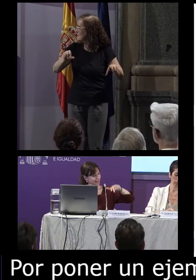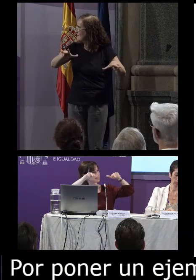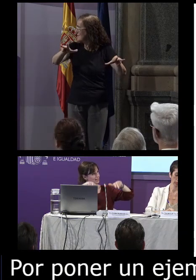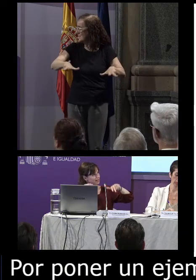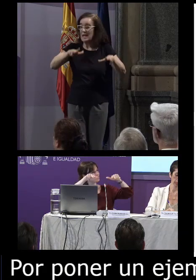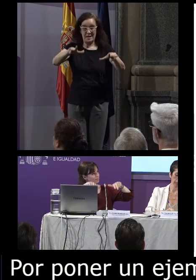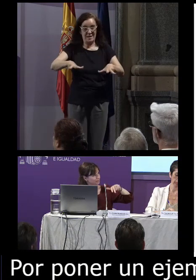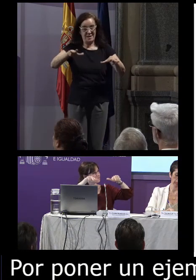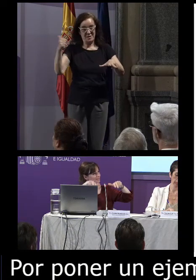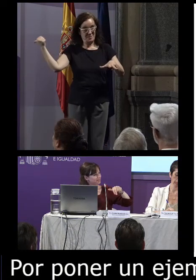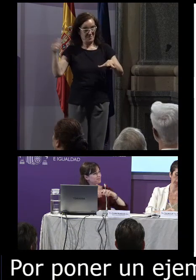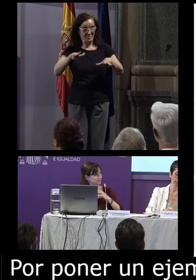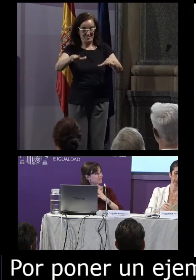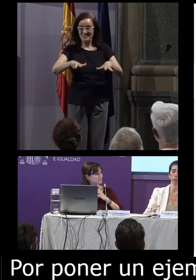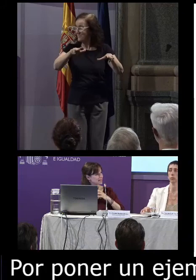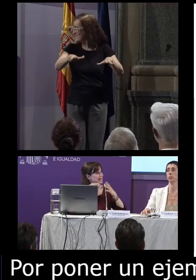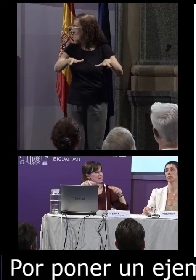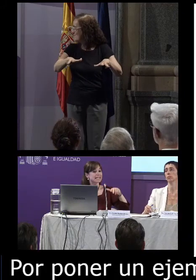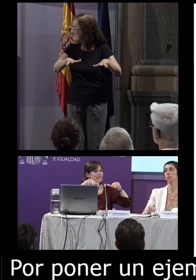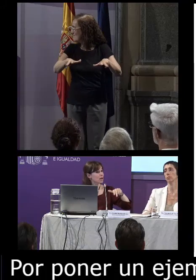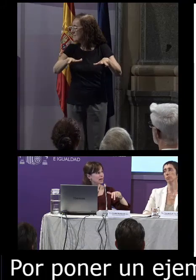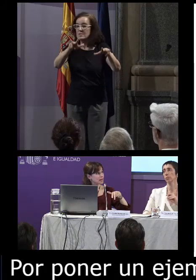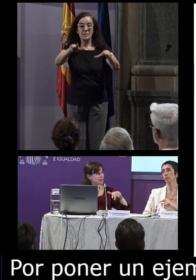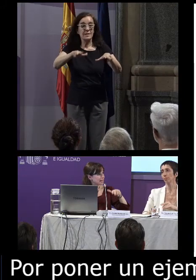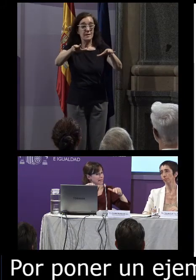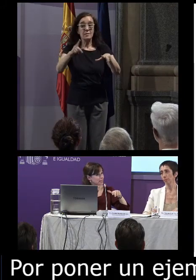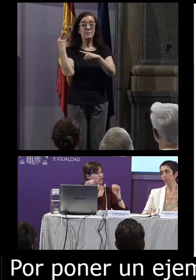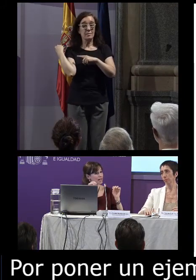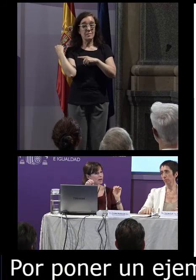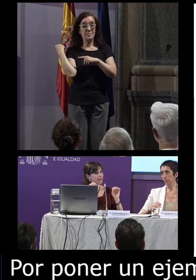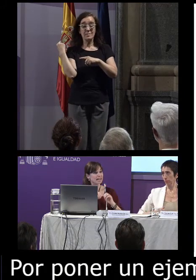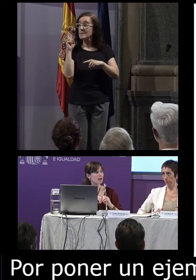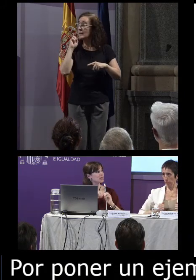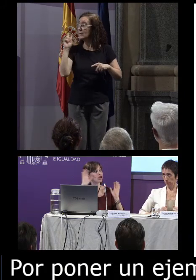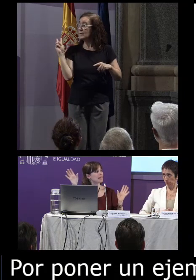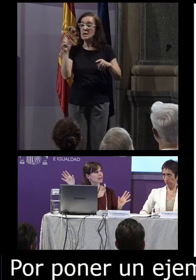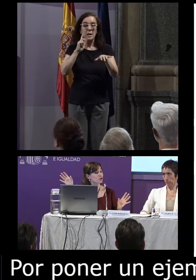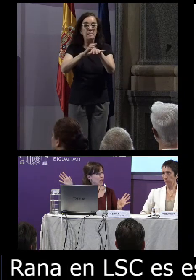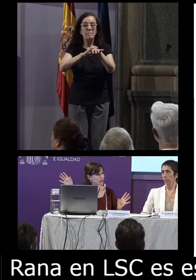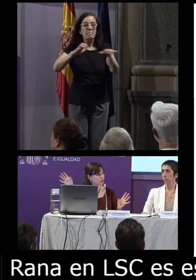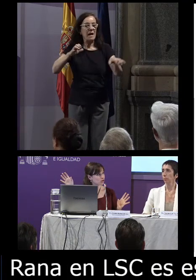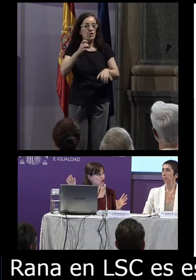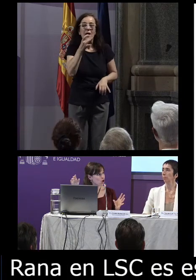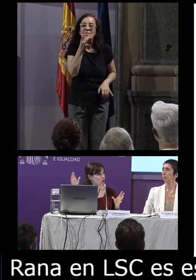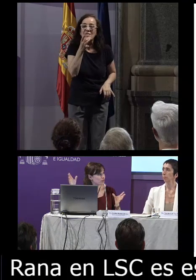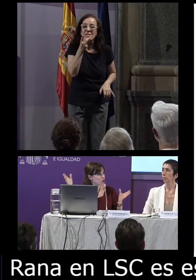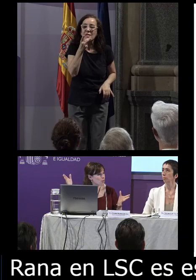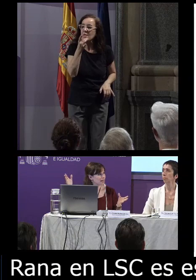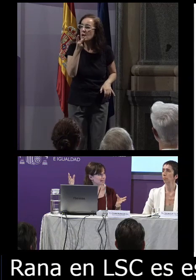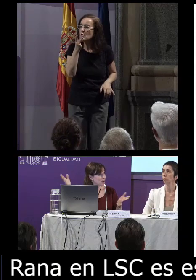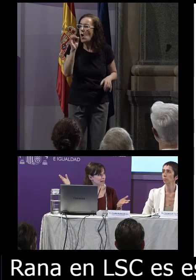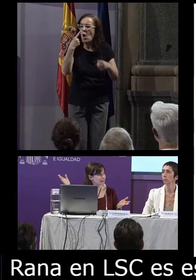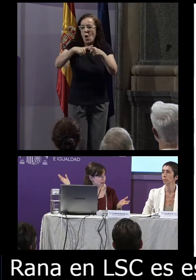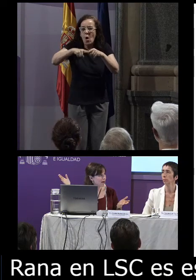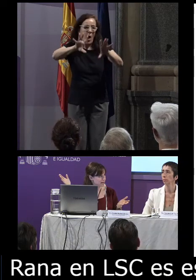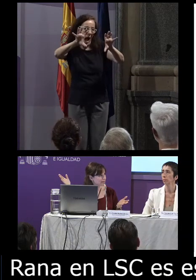es este y este es el que aparece este signo es el que aparece en la mayoría de diccionarios o de obras